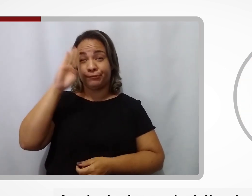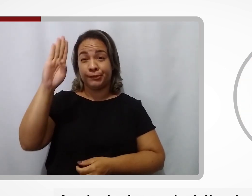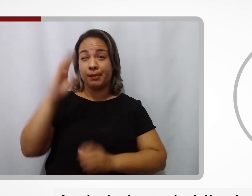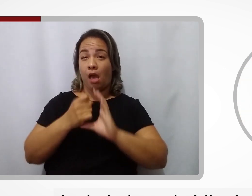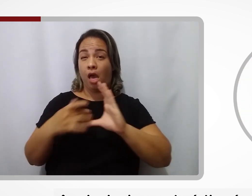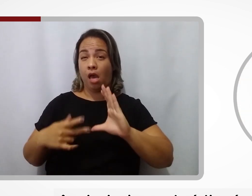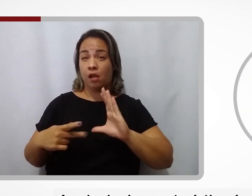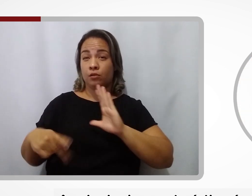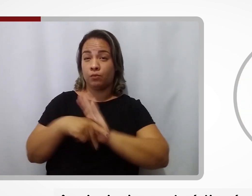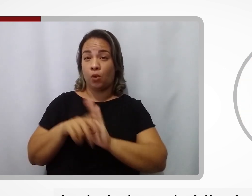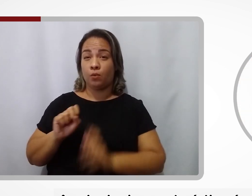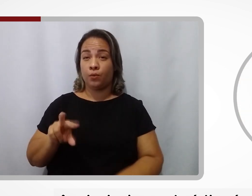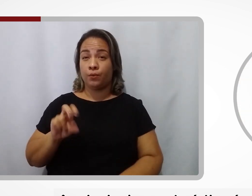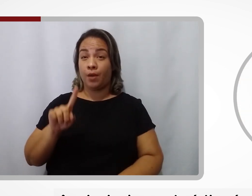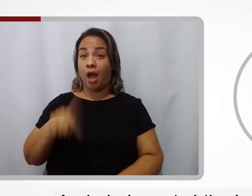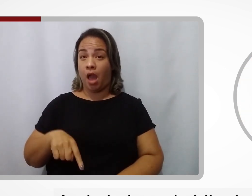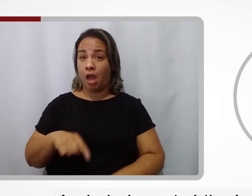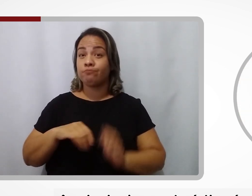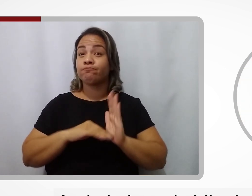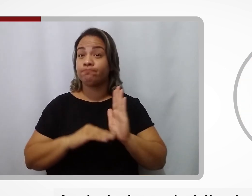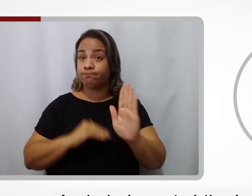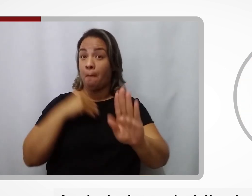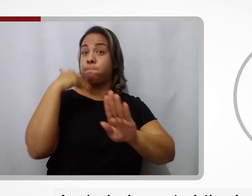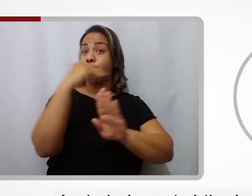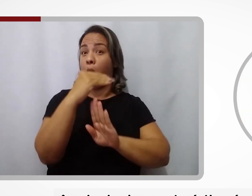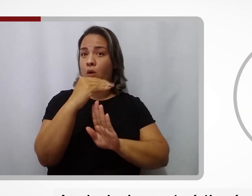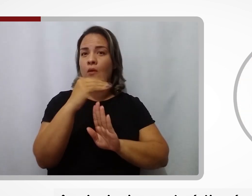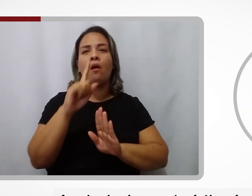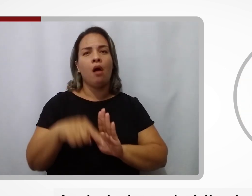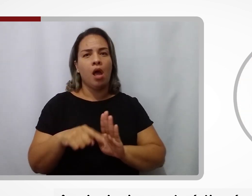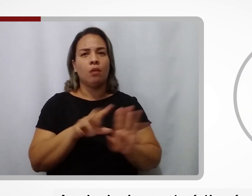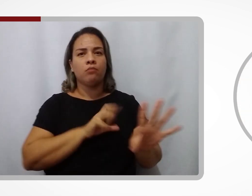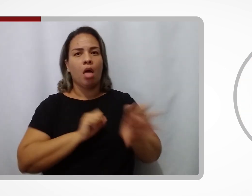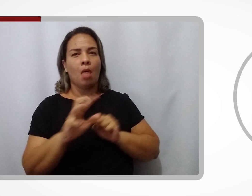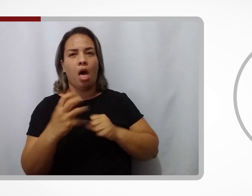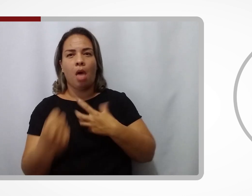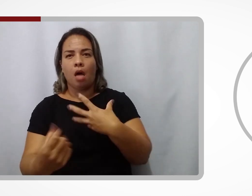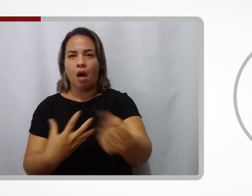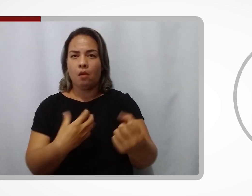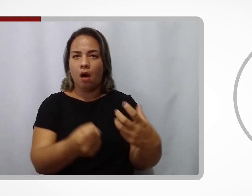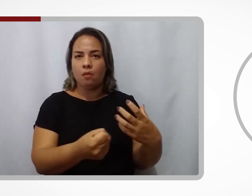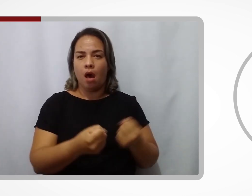principal característica é o alto potencial de transmissão do vírus.